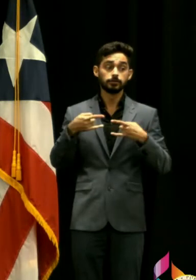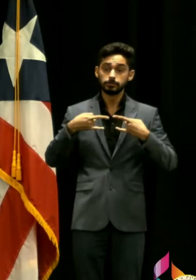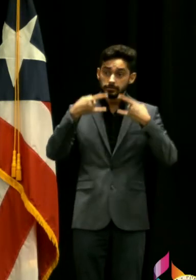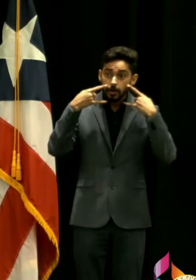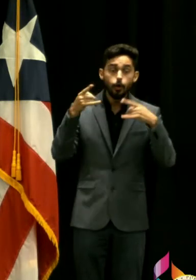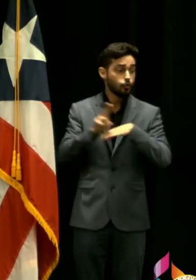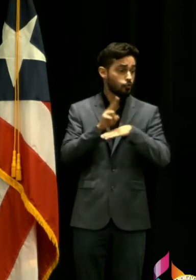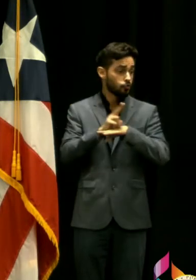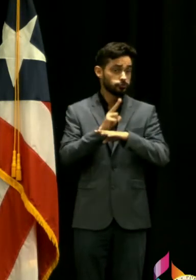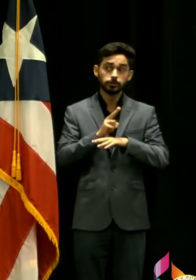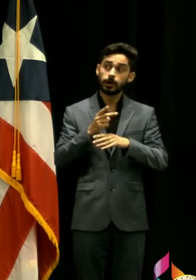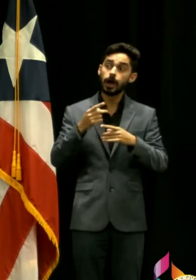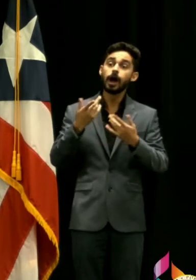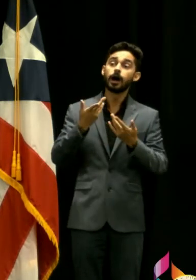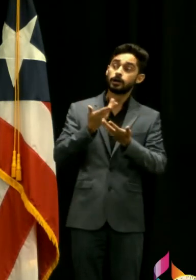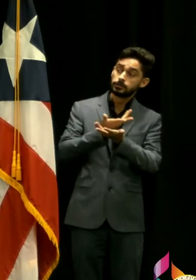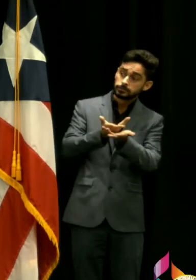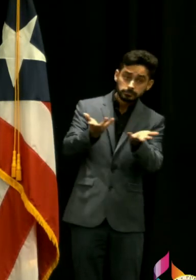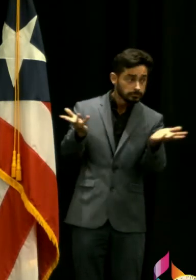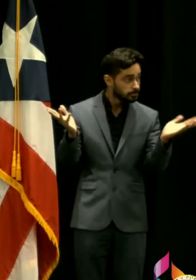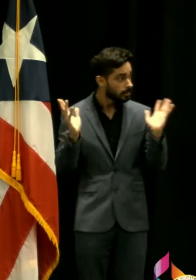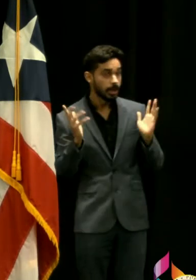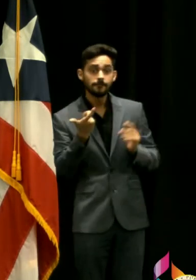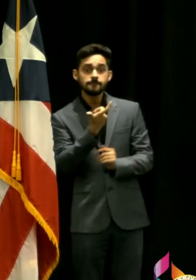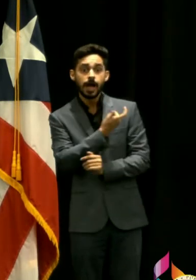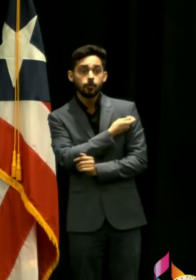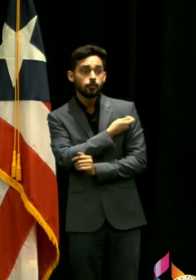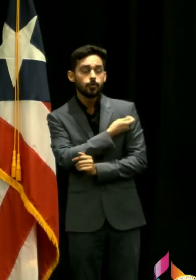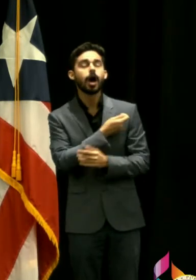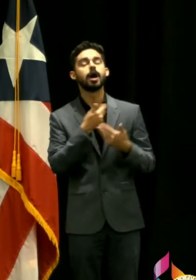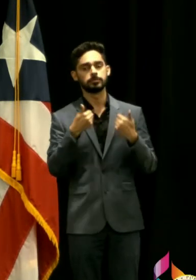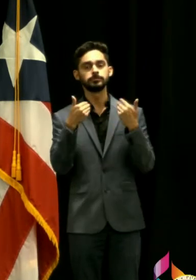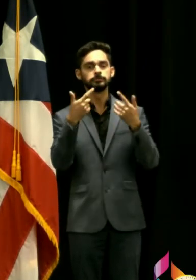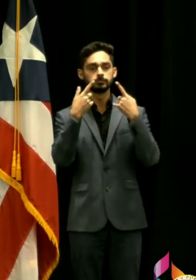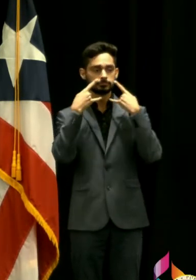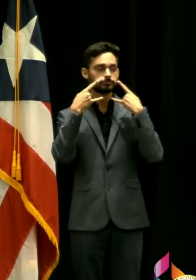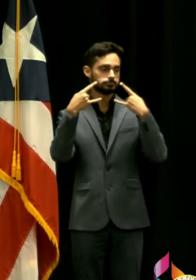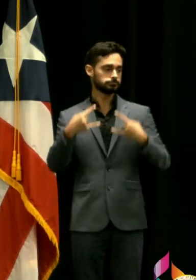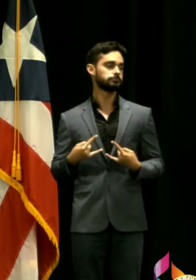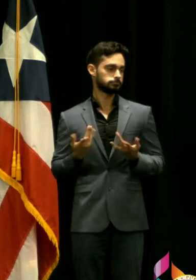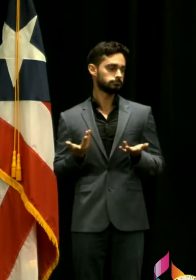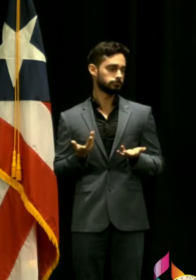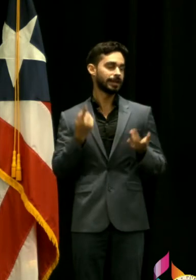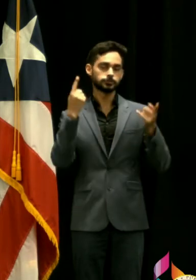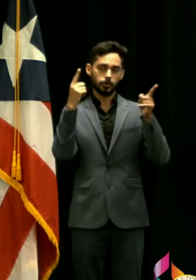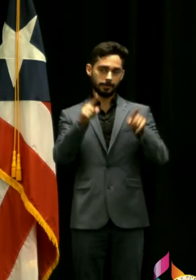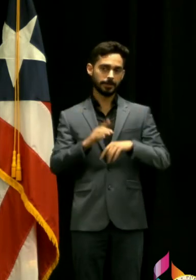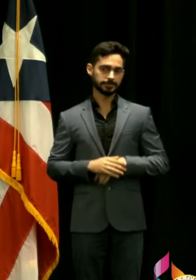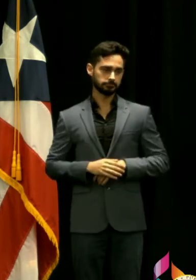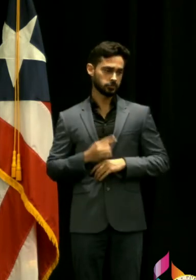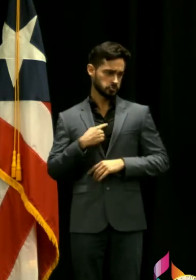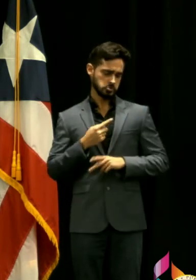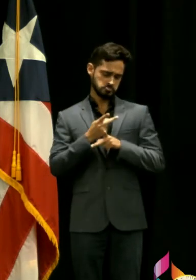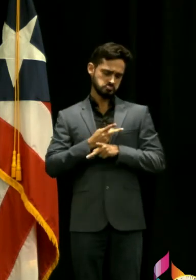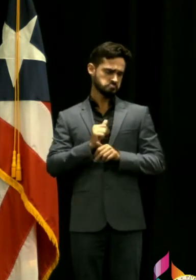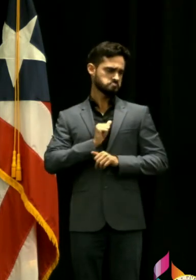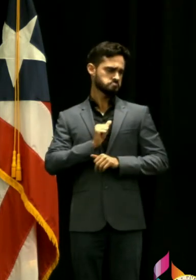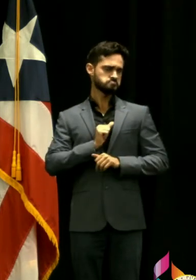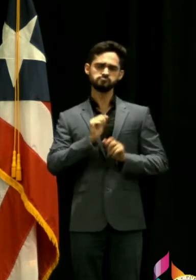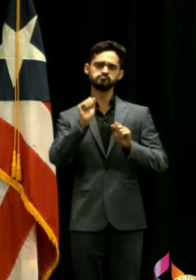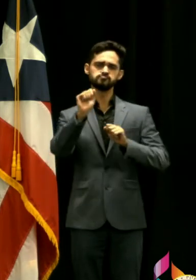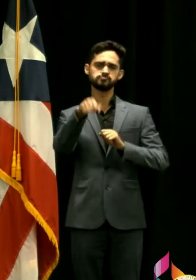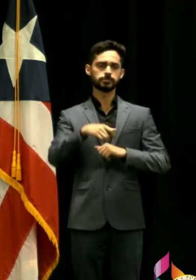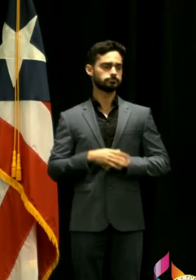mascarilla si todas las personas a mi alrededor están todos vacunados y a mi me consta que ese es el caso así que yo me protejo y todo el tiempo